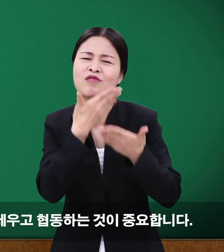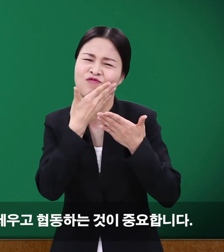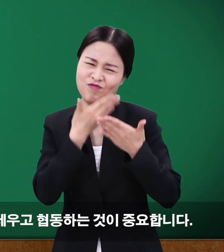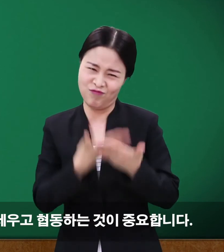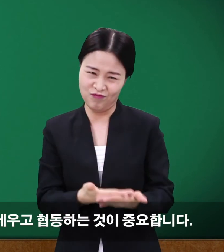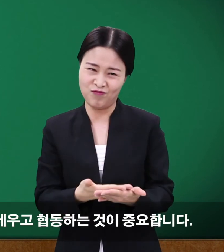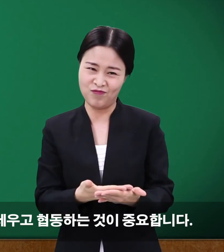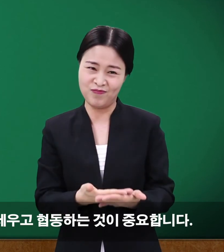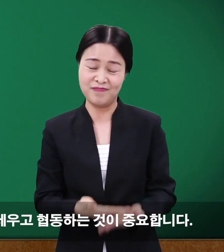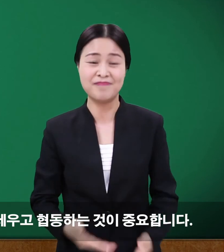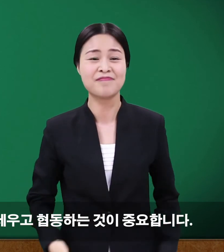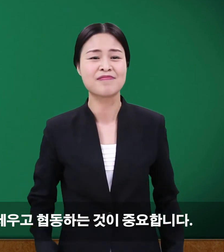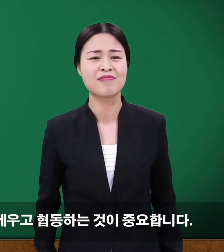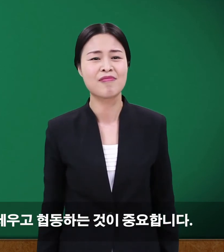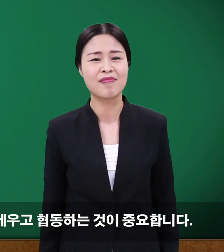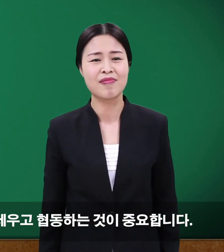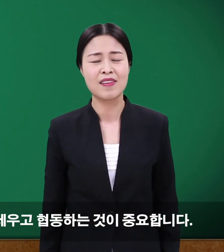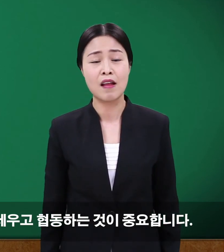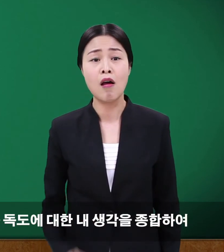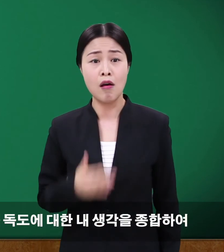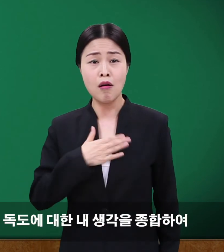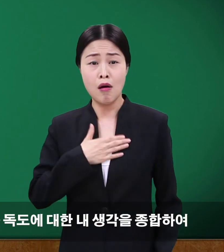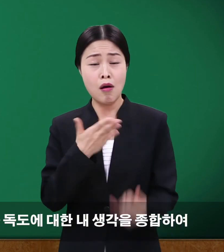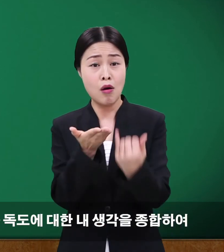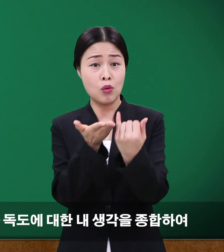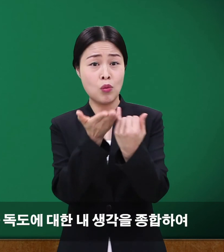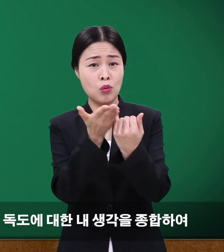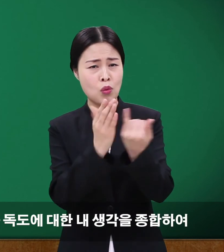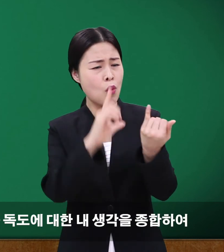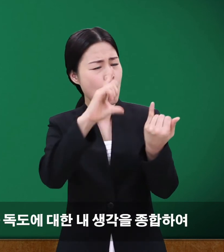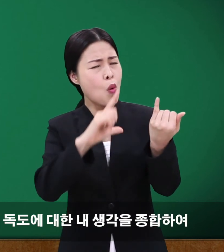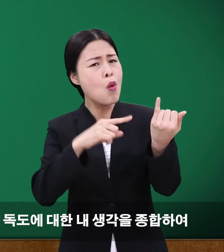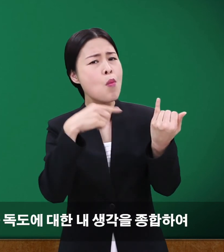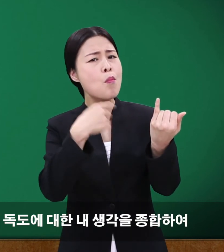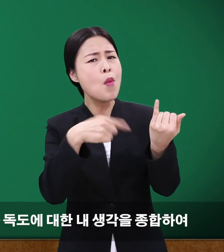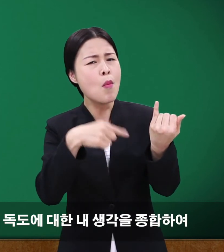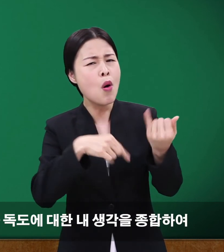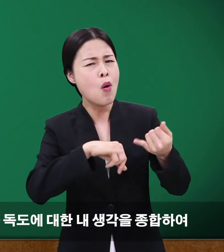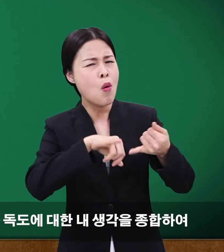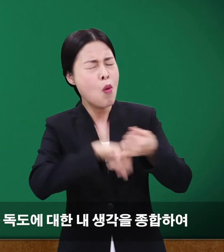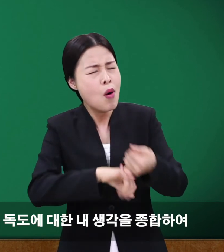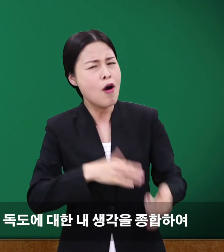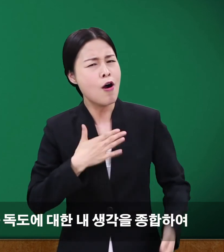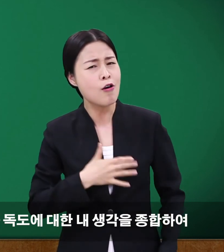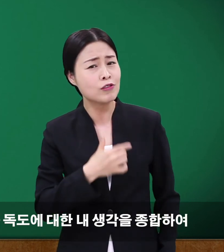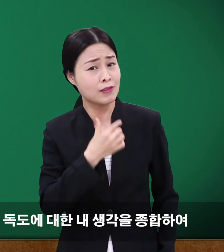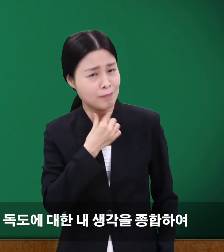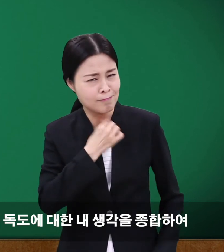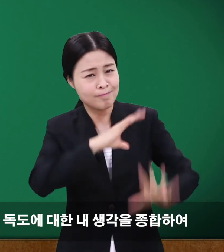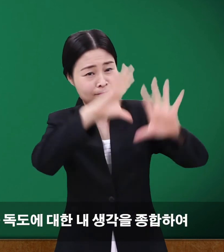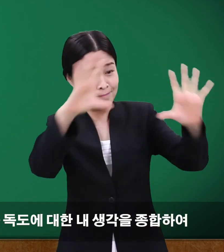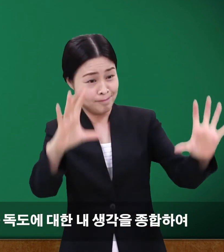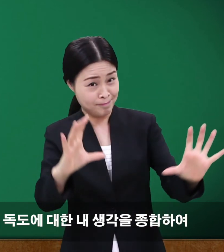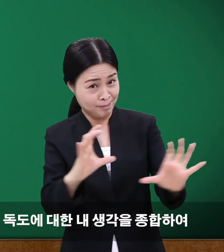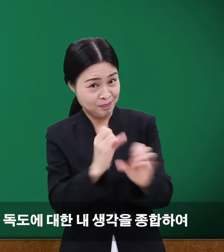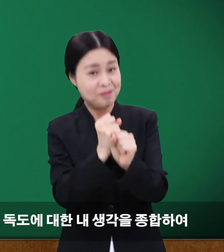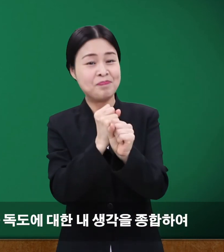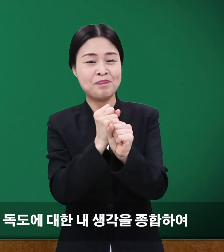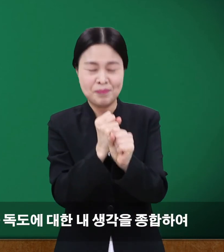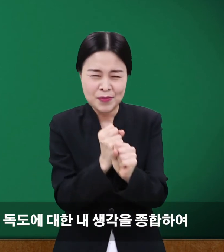세우고 협동하는 것이 중요합니다. 내가 꼭 알리고 싶은 독도의 모습과 독도에 대한 내 생각을